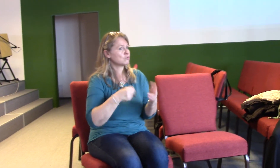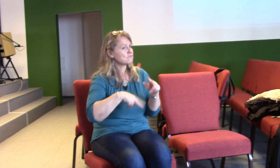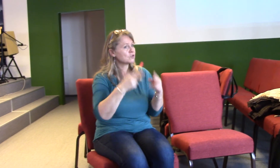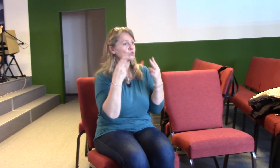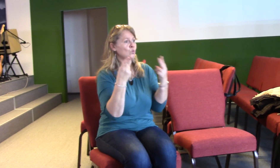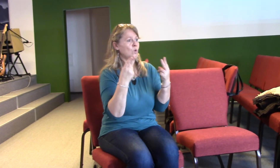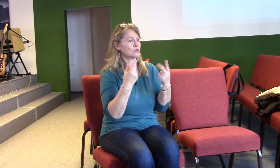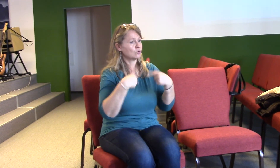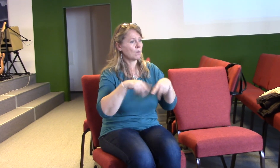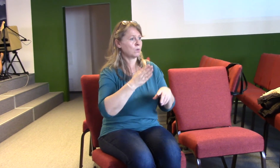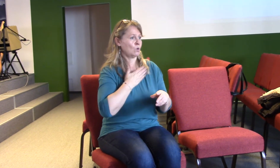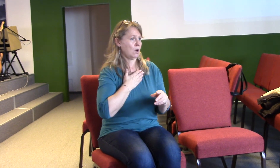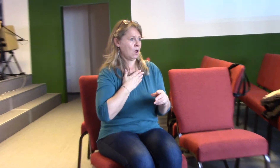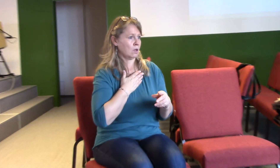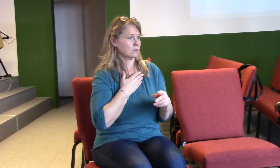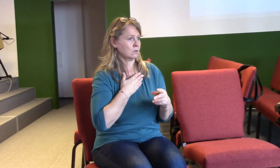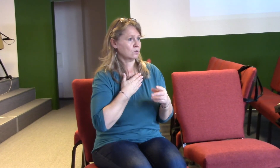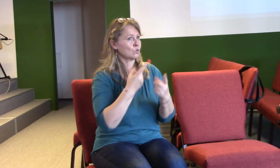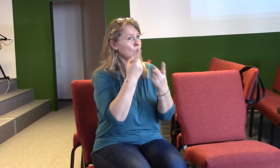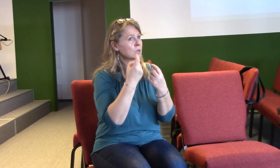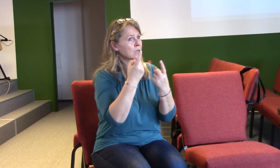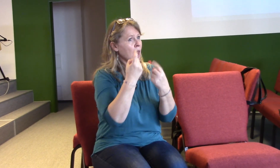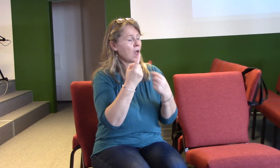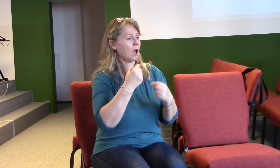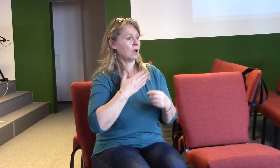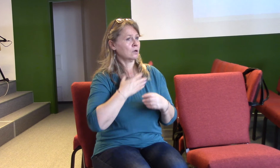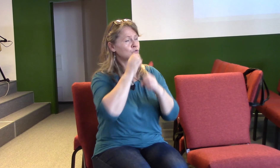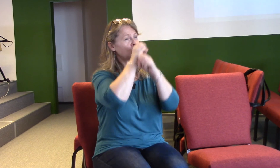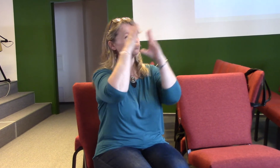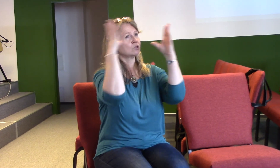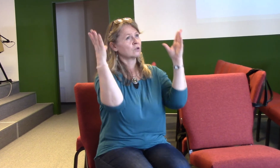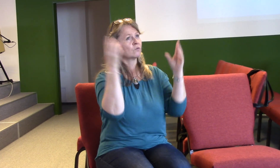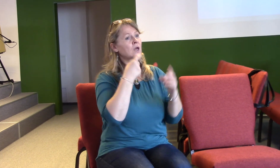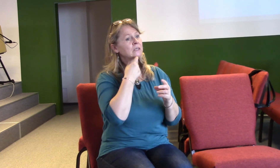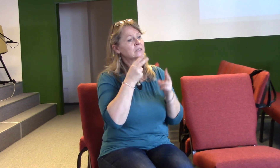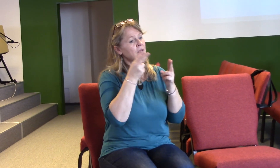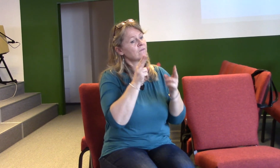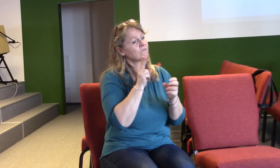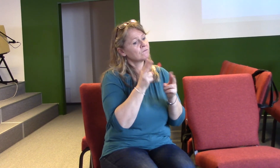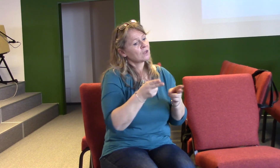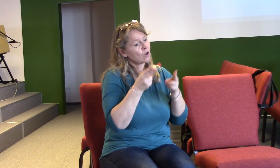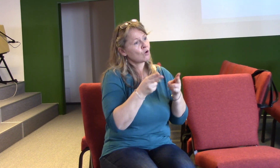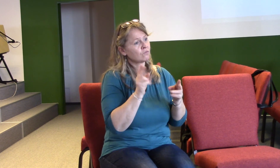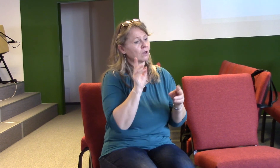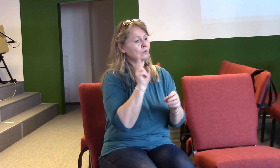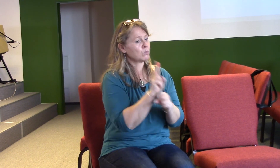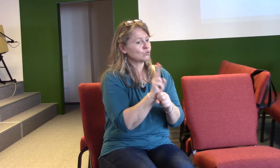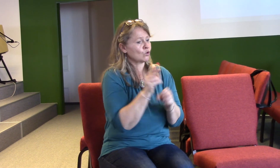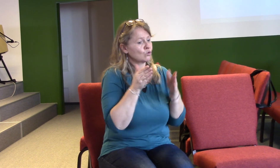naši představivost a k čemu chceme věnovat svou pozornost. A jaký cíl může